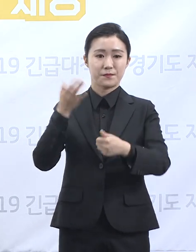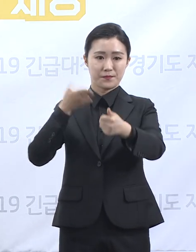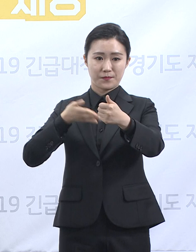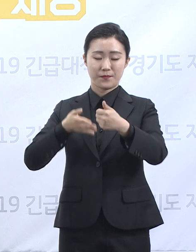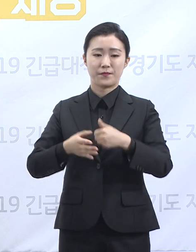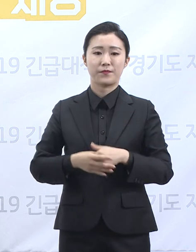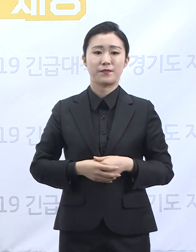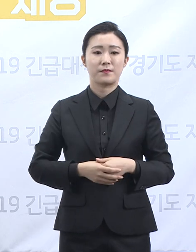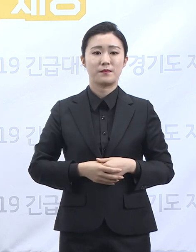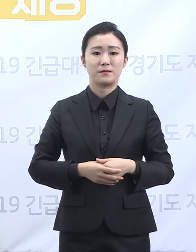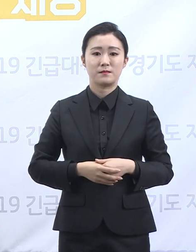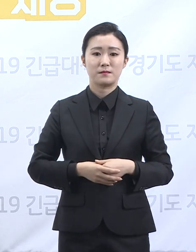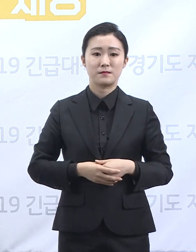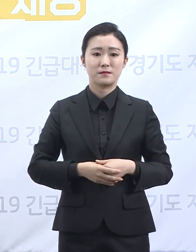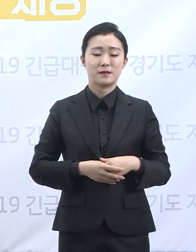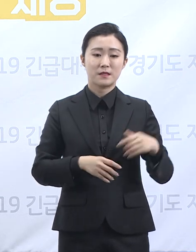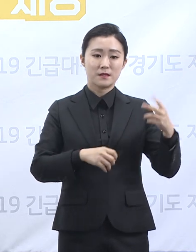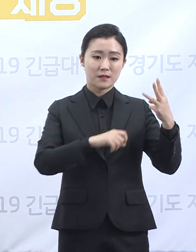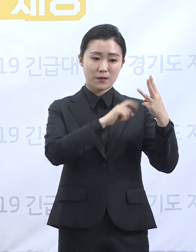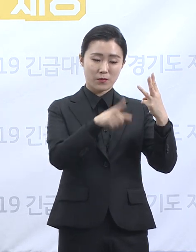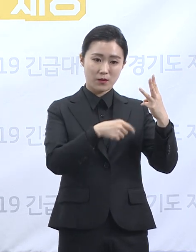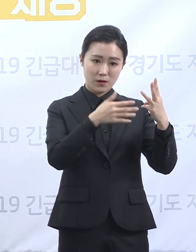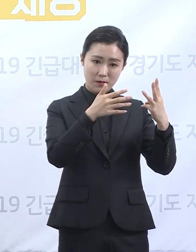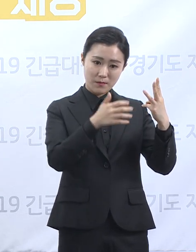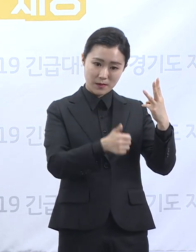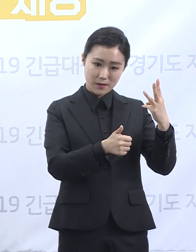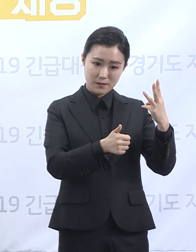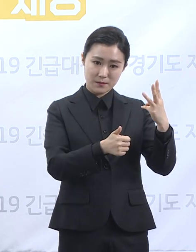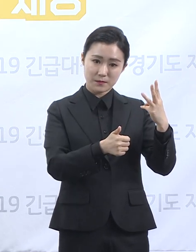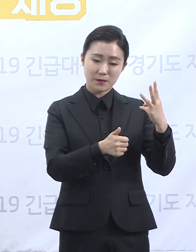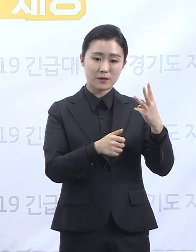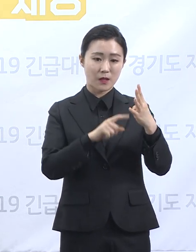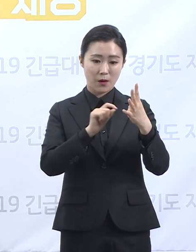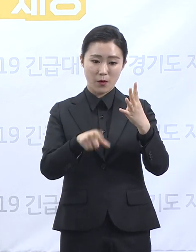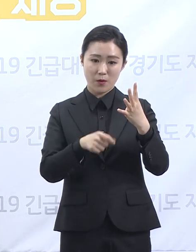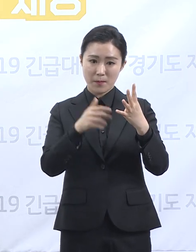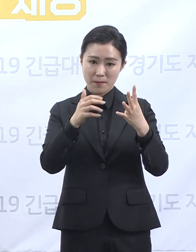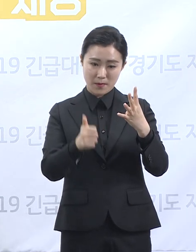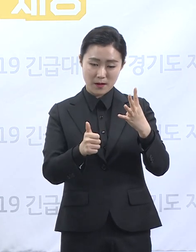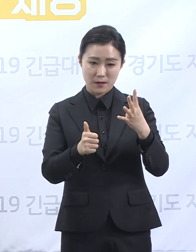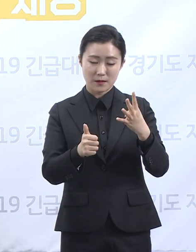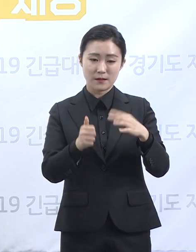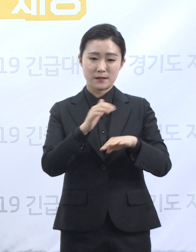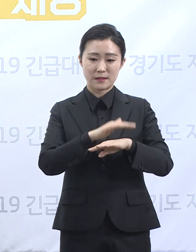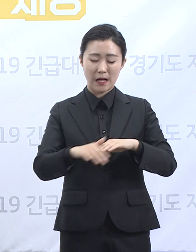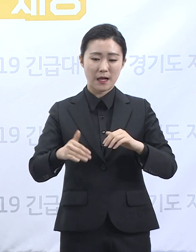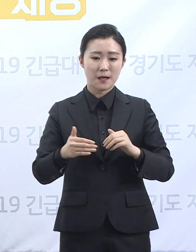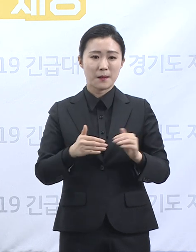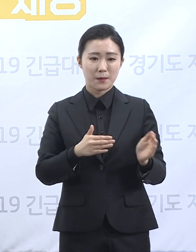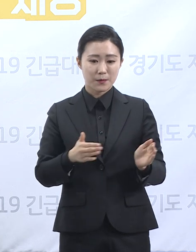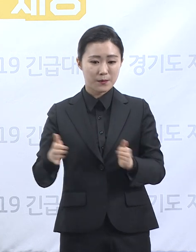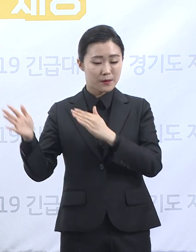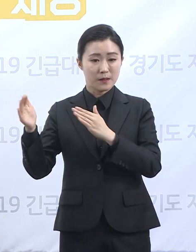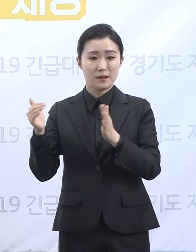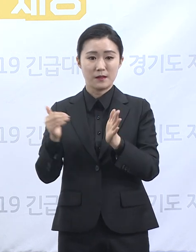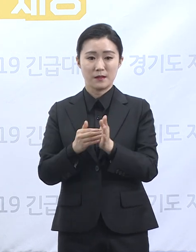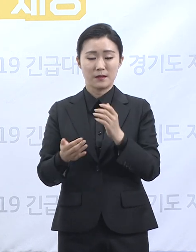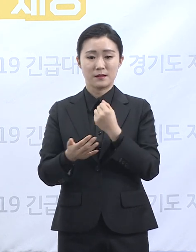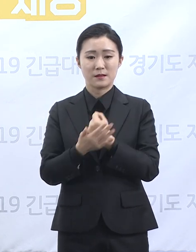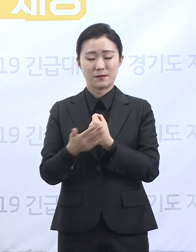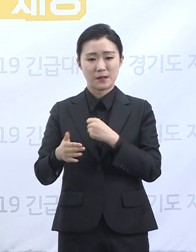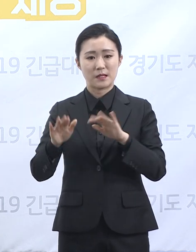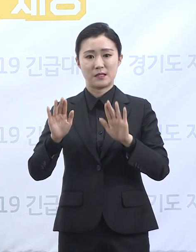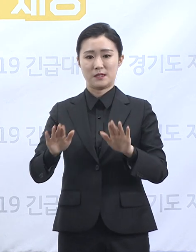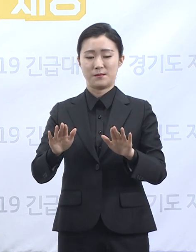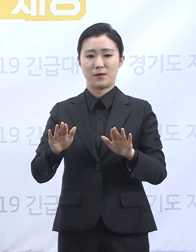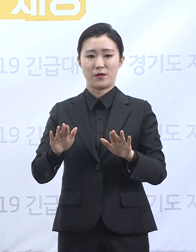파도를 경기도와 수도권은 무사히 잘 넘었습니다. 이번 파도 역시 잘 넘겨보내야만 합니다. 우리